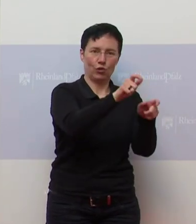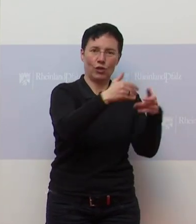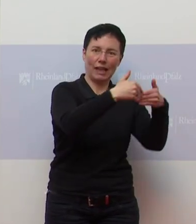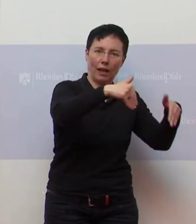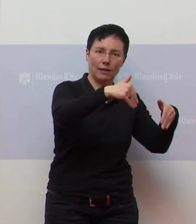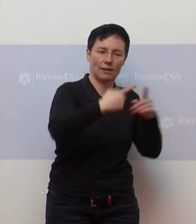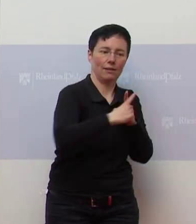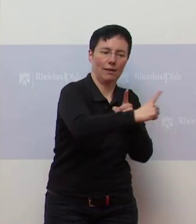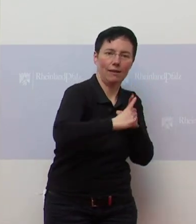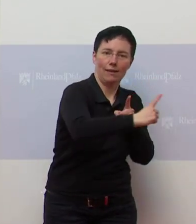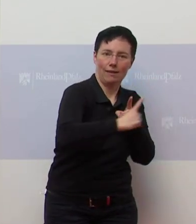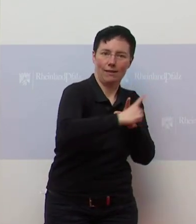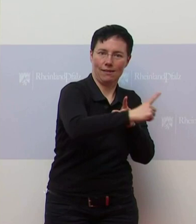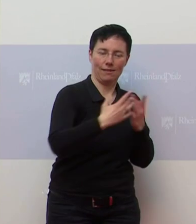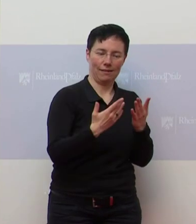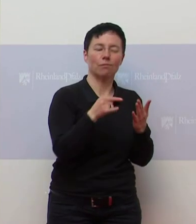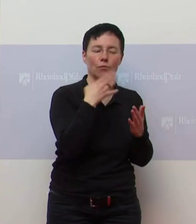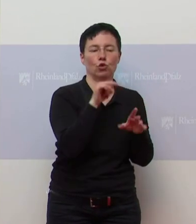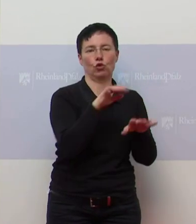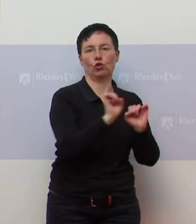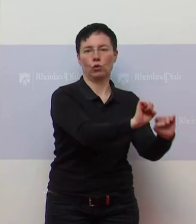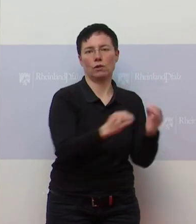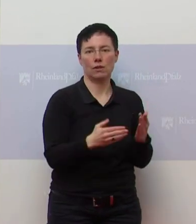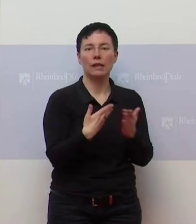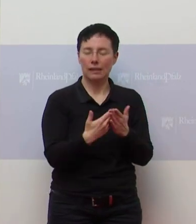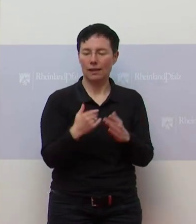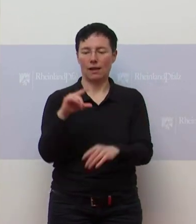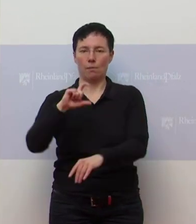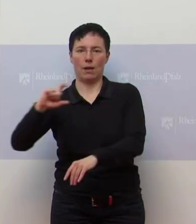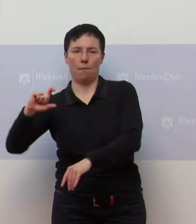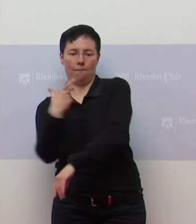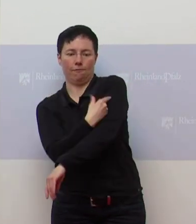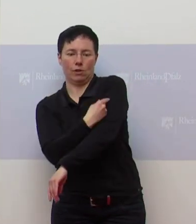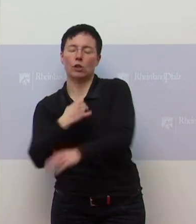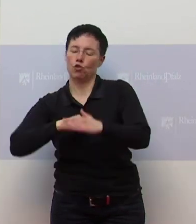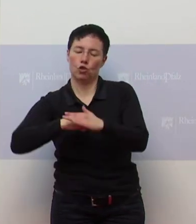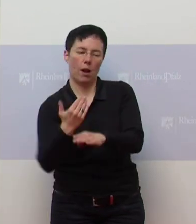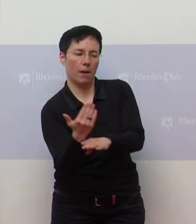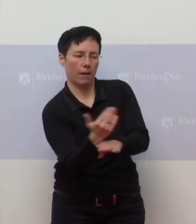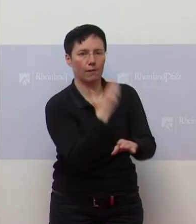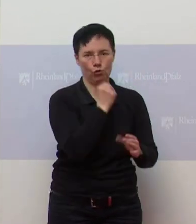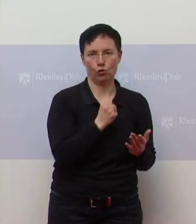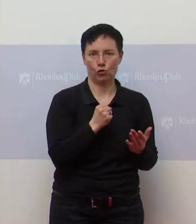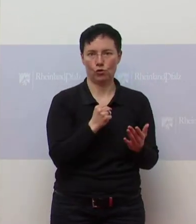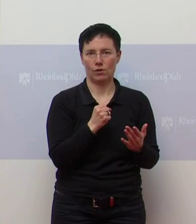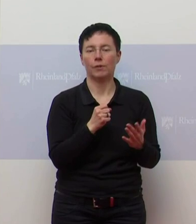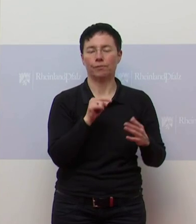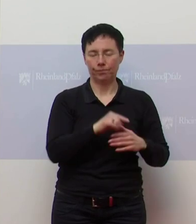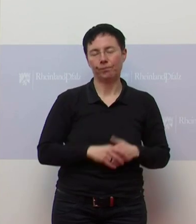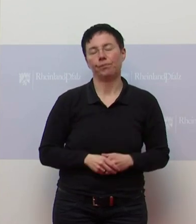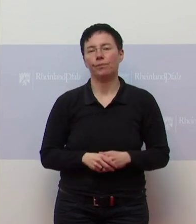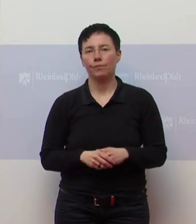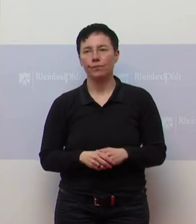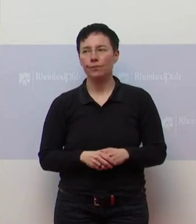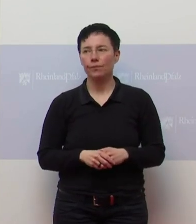eben auf Frankreich. Und deshalb müssen die Impfdosen auch sehr schnell verimpft werden, konsequent in den Prioritätengruppen 1 und 2.